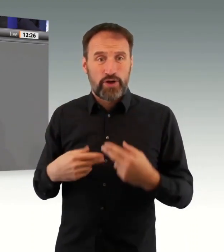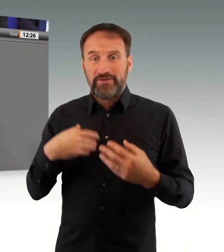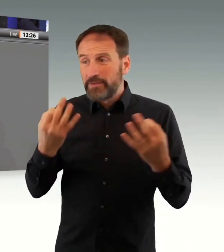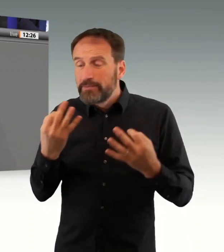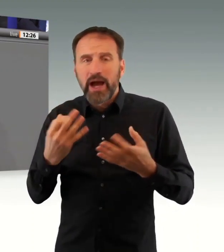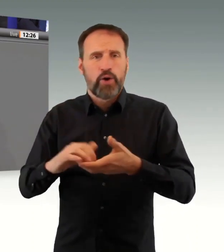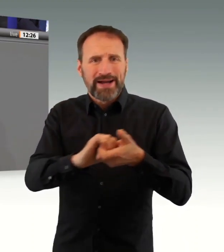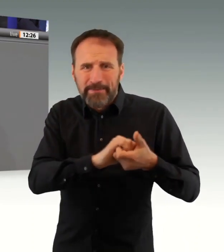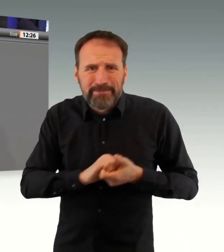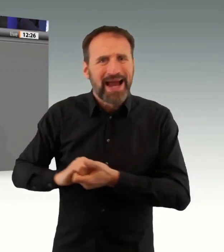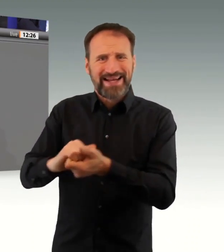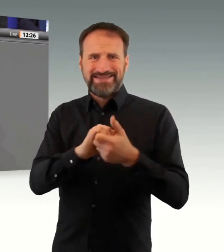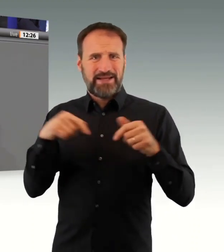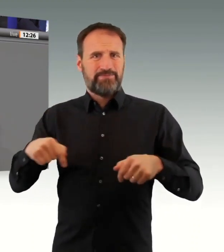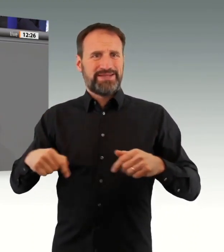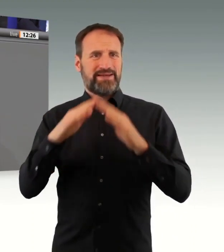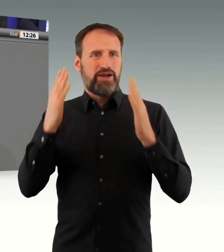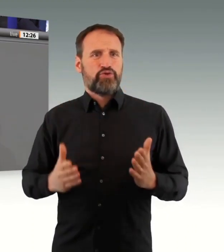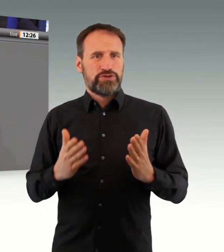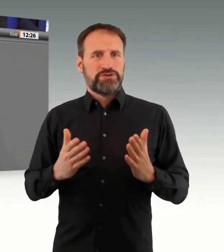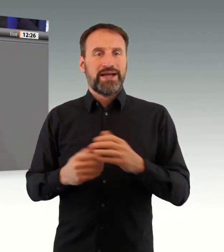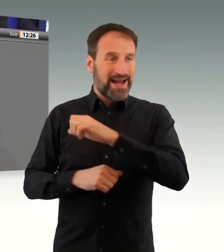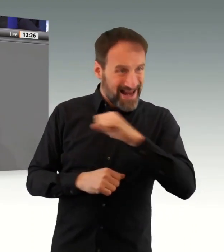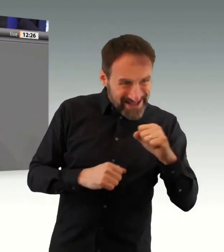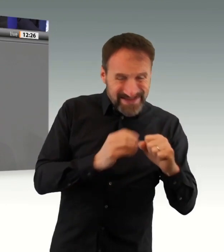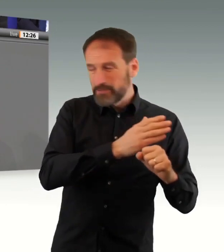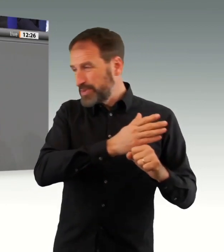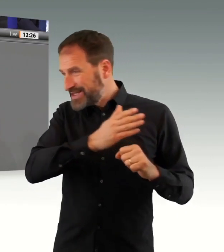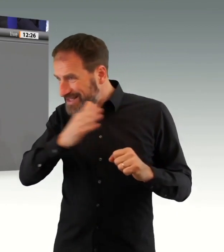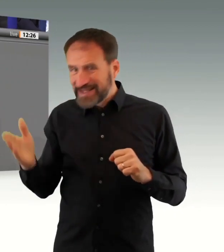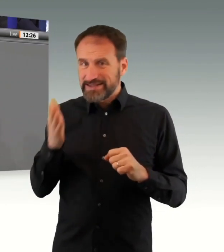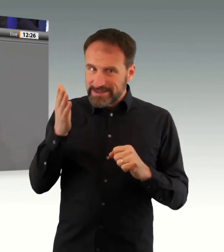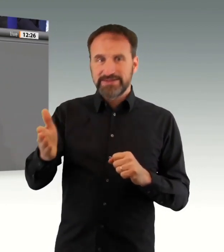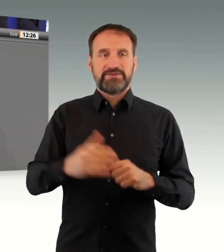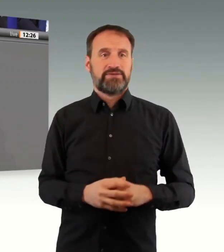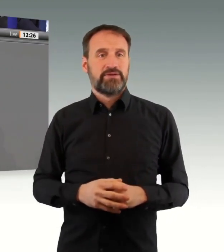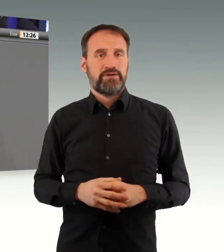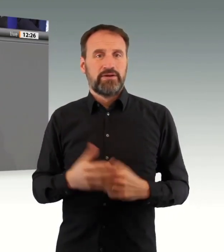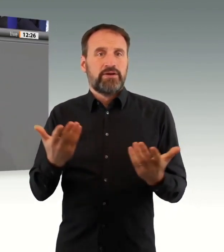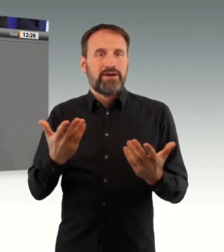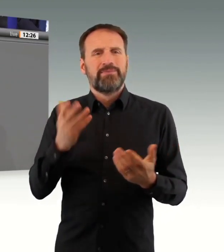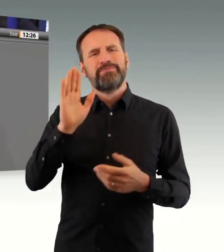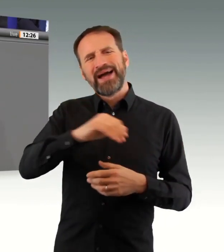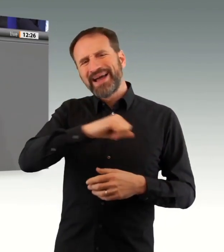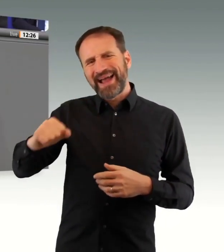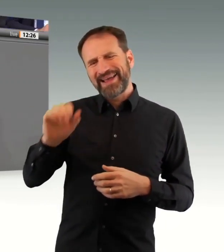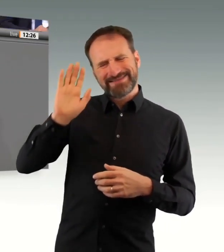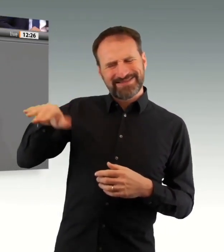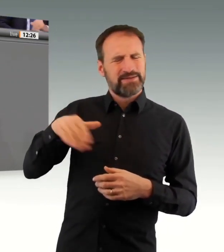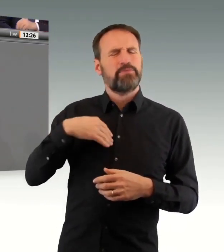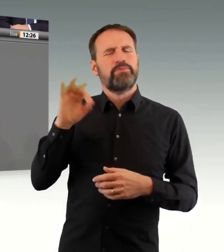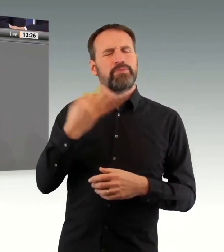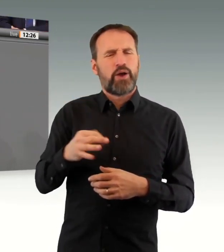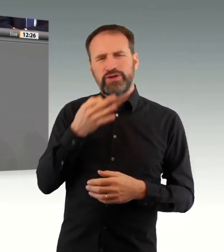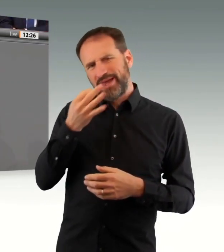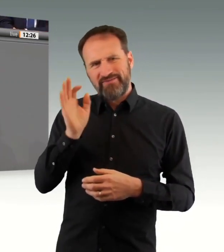Gesetz viele ganz konkrete Vorschläge machen, wie wir mit dem Impfen vorankommen können, indem wir mehr und andere Berufsgruppen